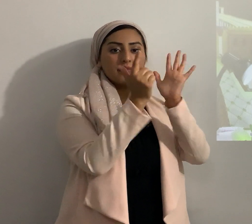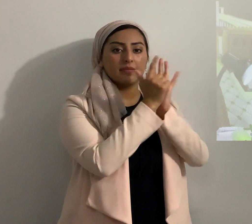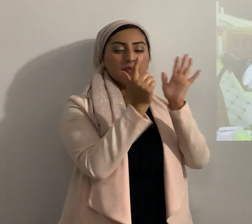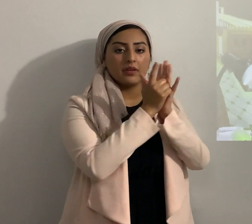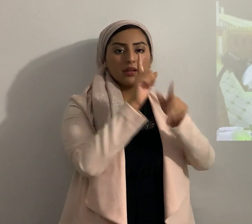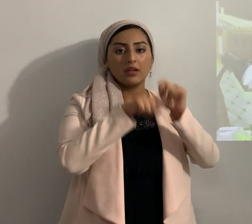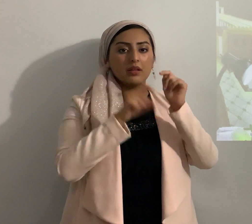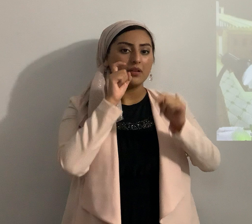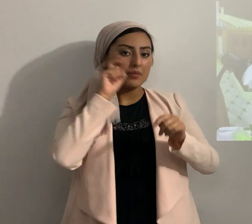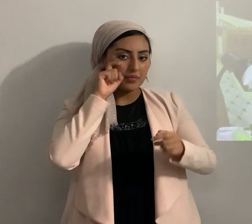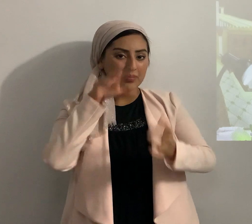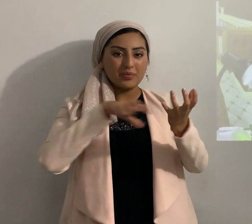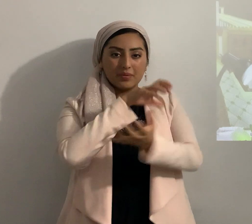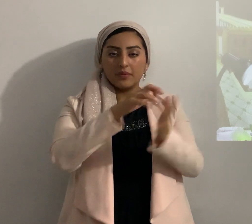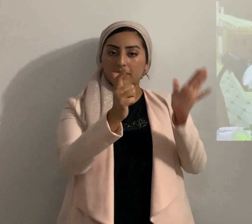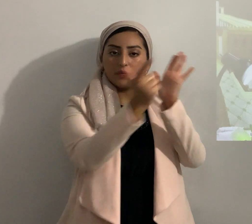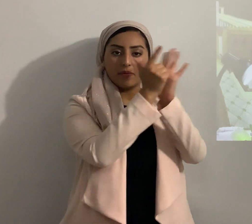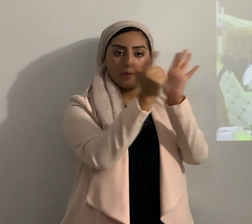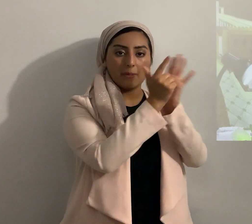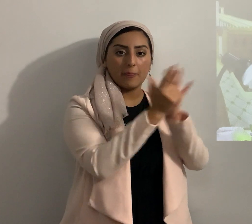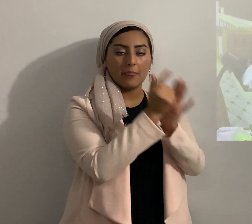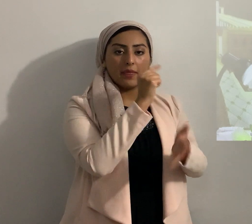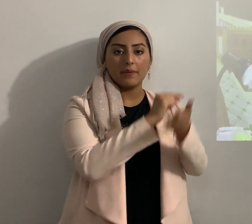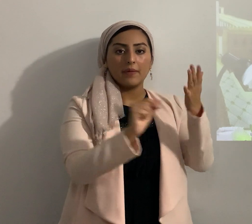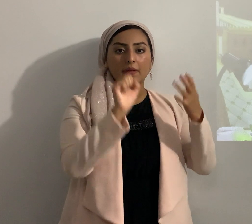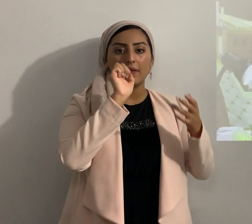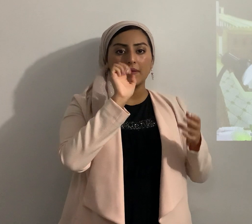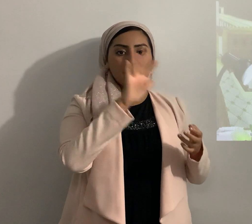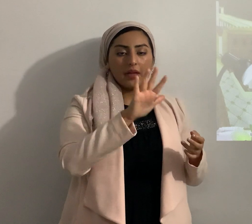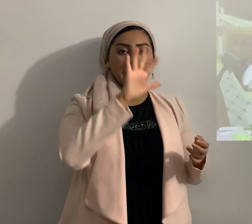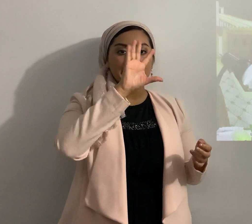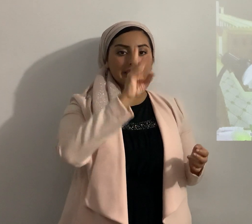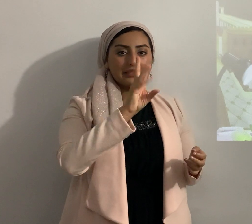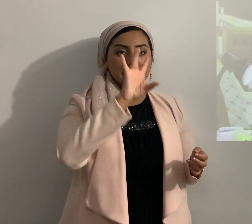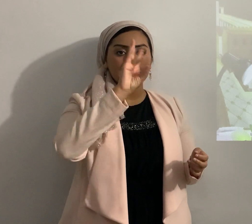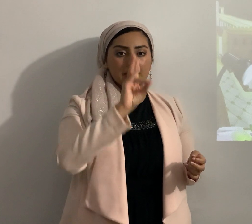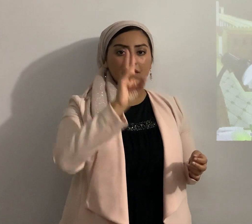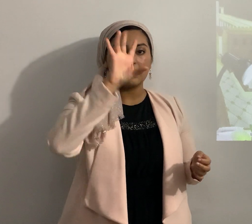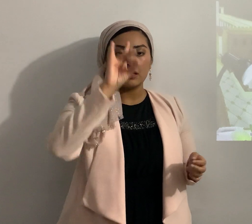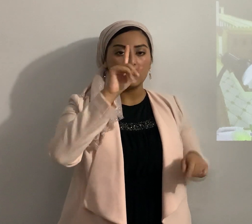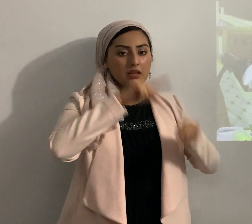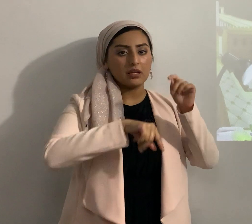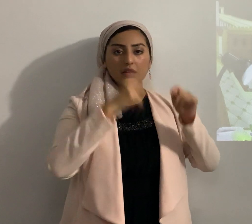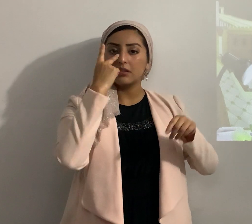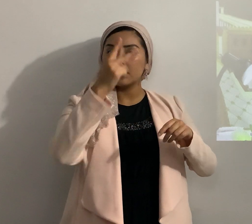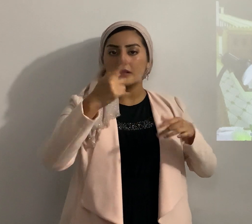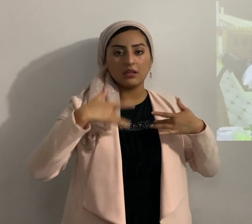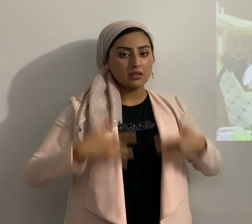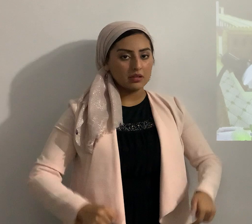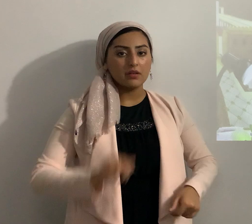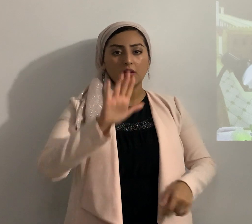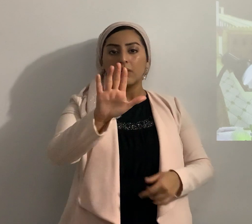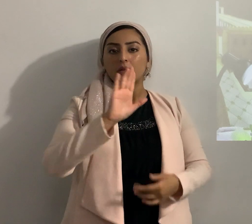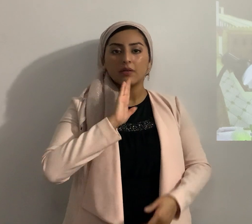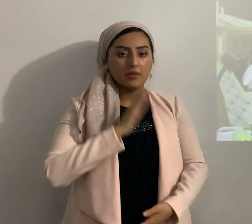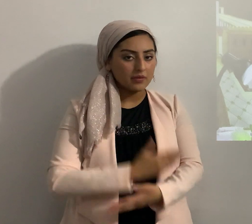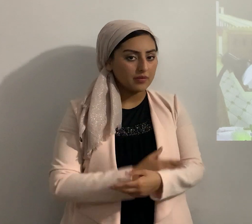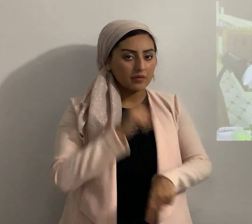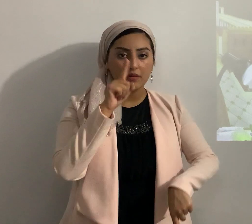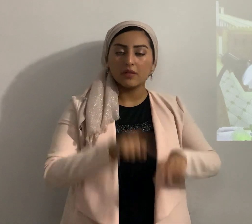¿verdad? que hay en el verso 5 6 7 todo la desnudez no verás la desnudez de tu hija de tu padre de